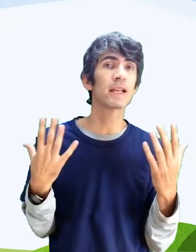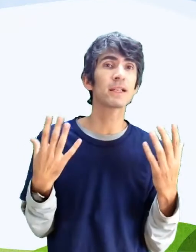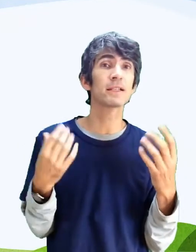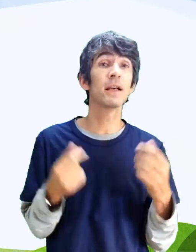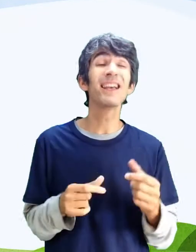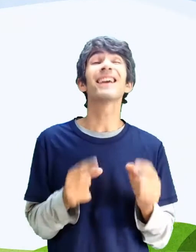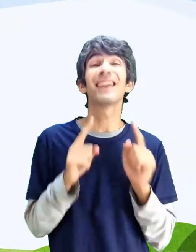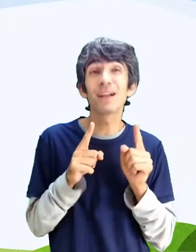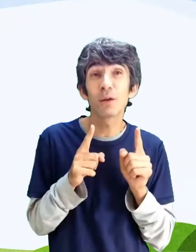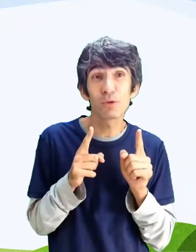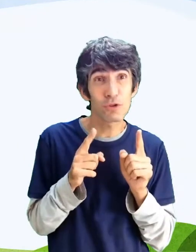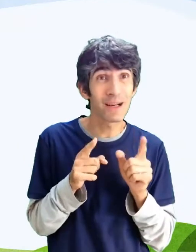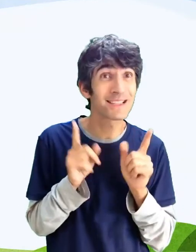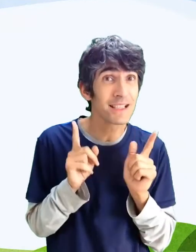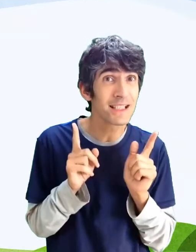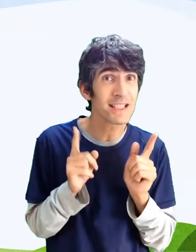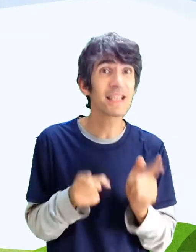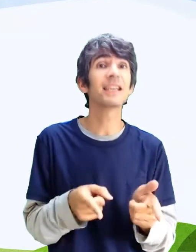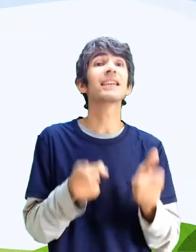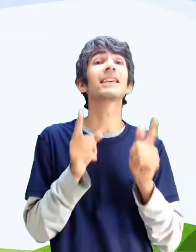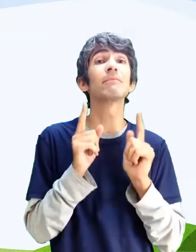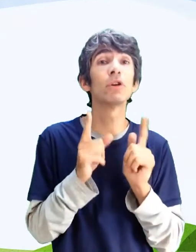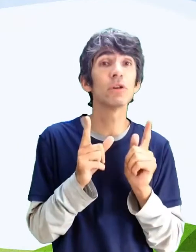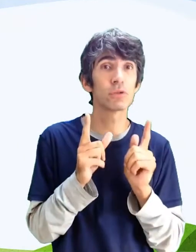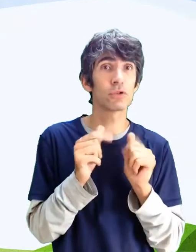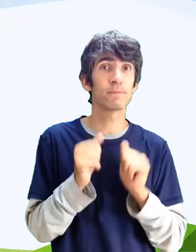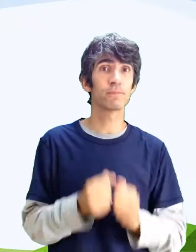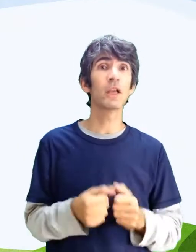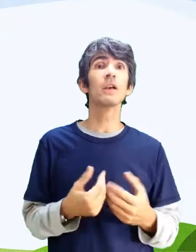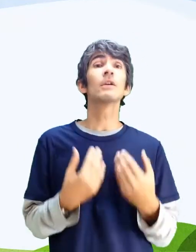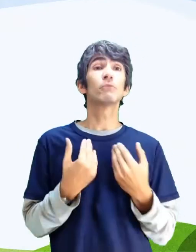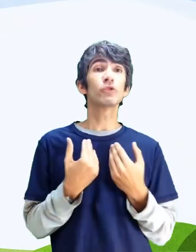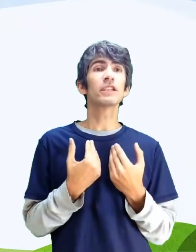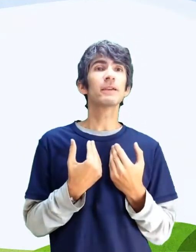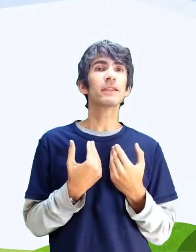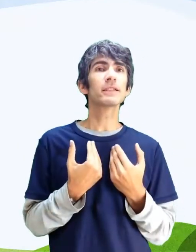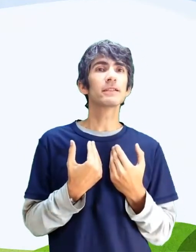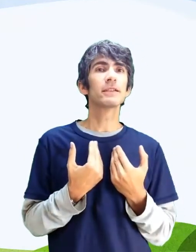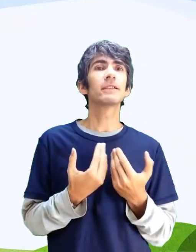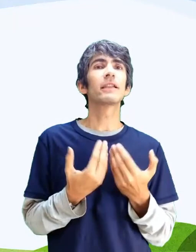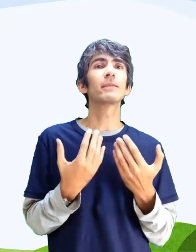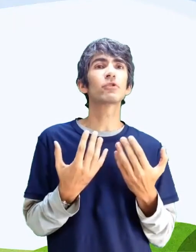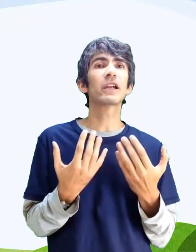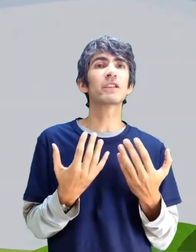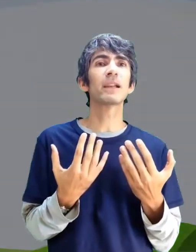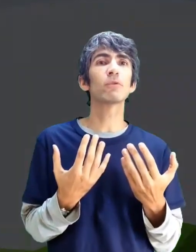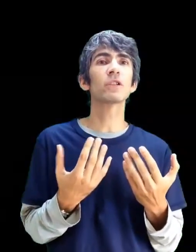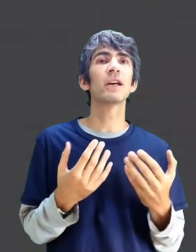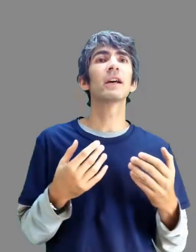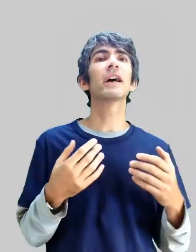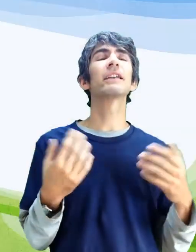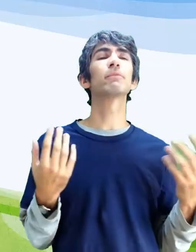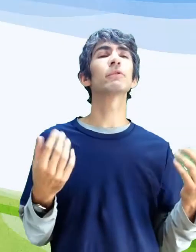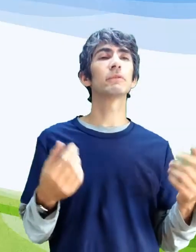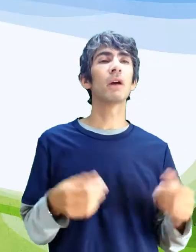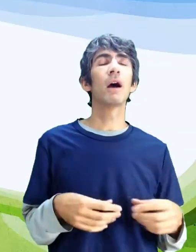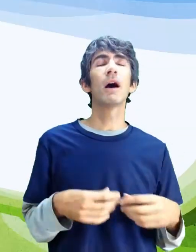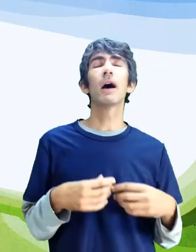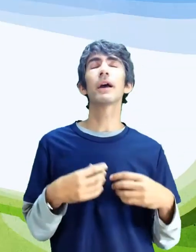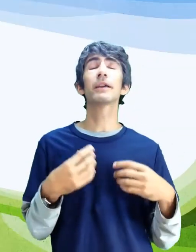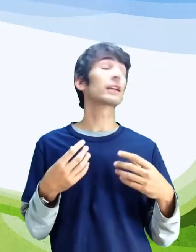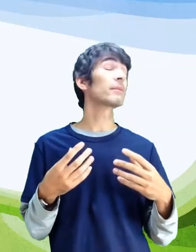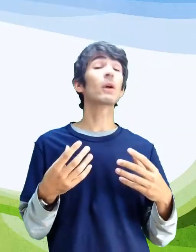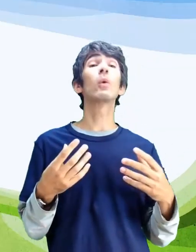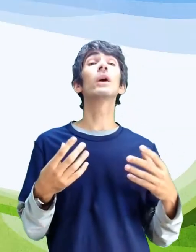industrias humanas e incluso bacterias y mohos. Muchas veces decimos que respiramos aire puro.